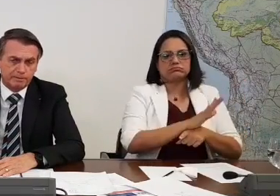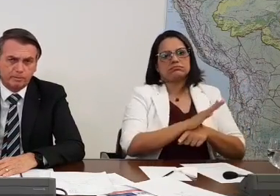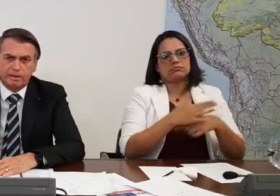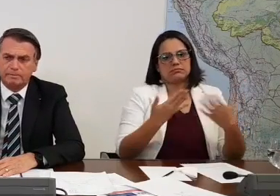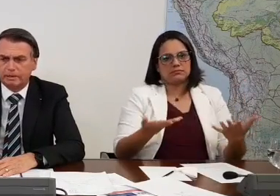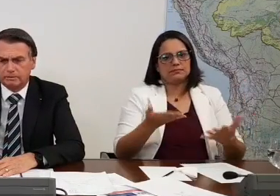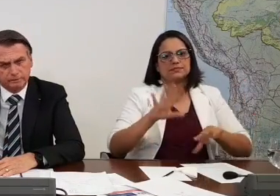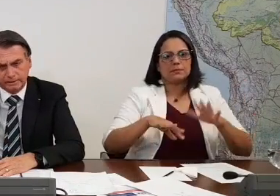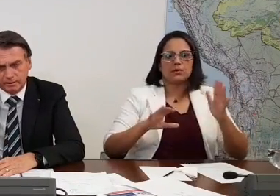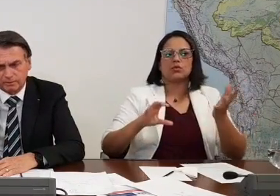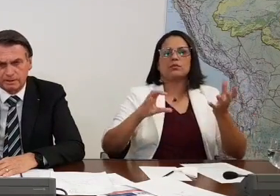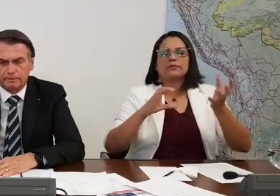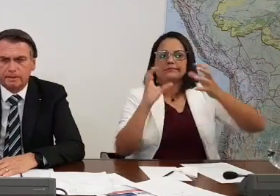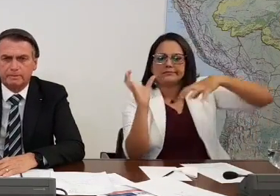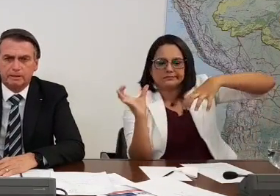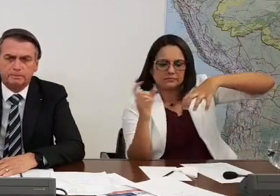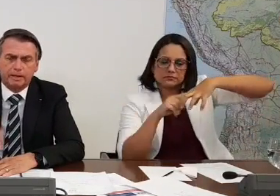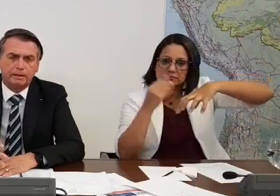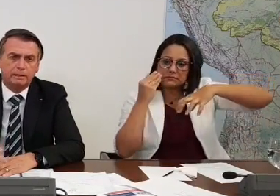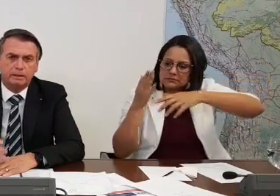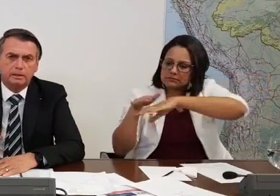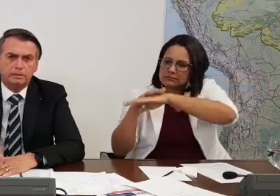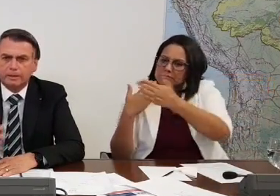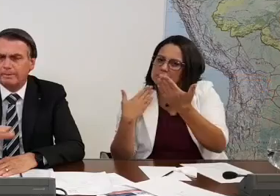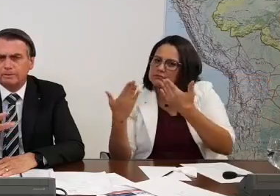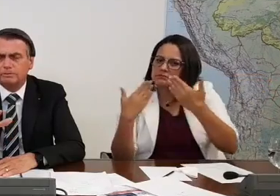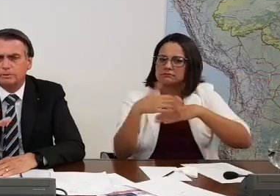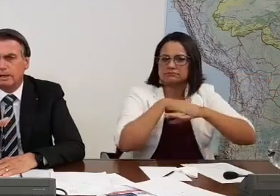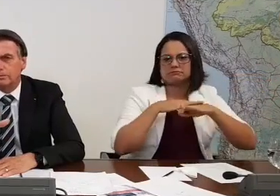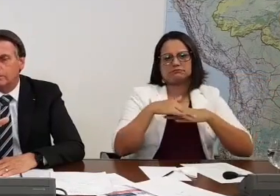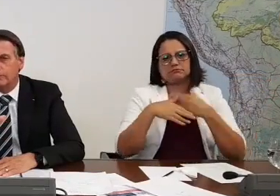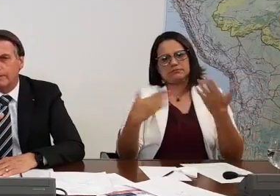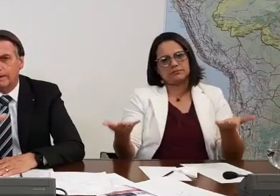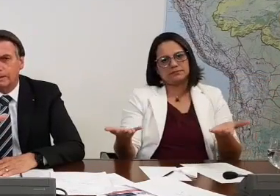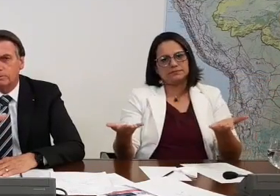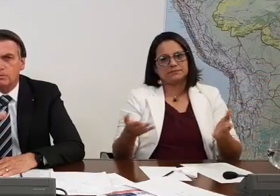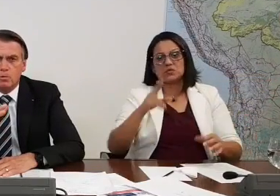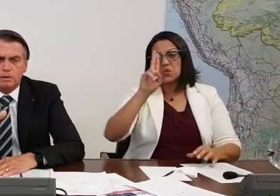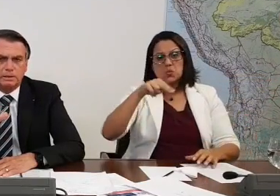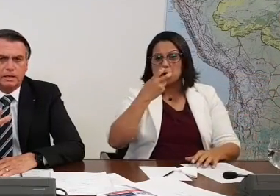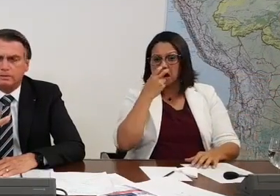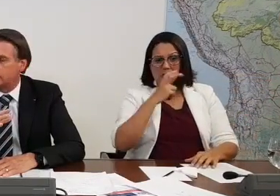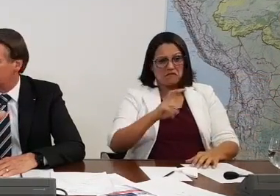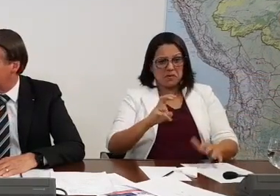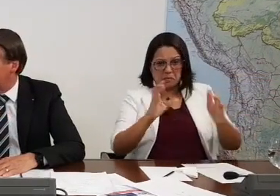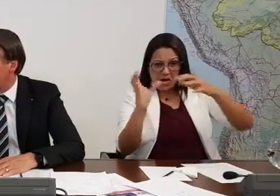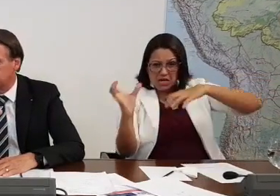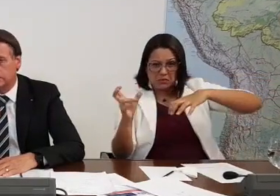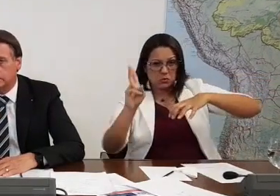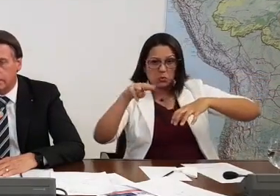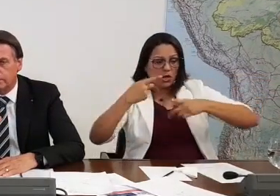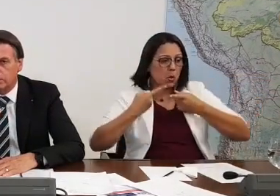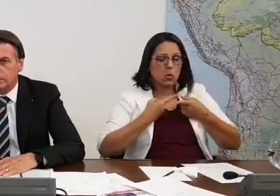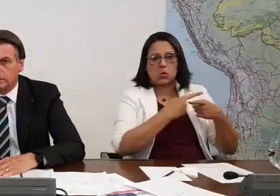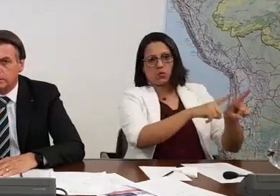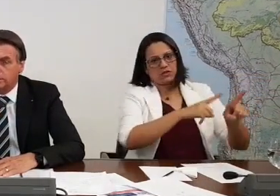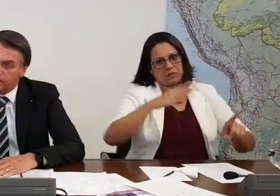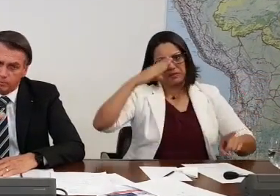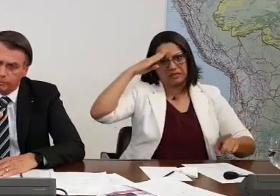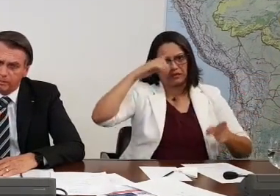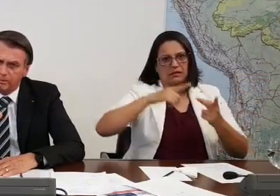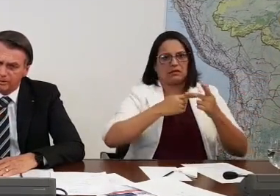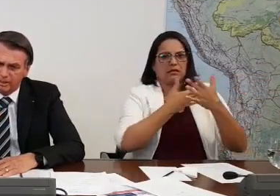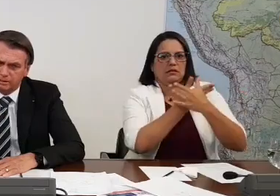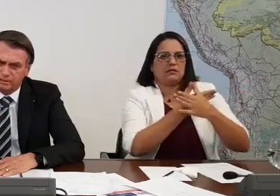talvez passe pelo Parlamento, a vai tentar convencer o Parlamento. E o Parlamento nunca viu o Parlamento contra as Forças Armadas. Nunca viu contra.